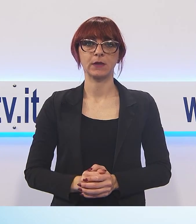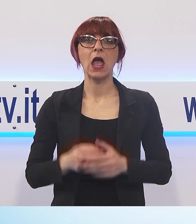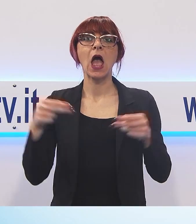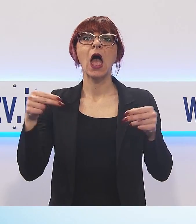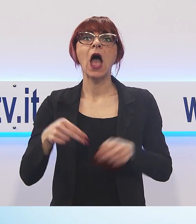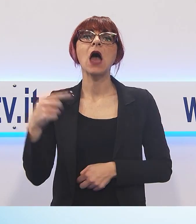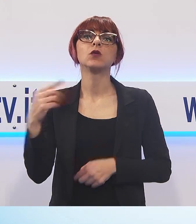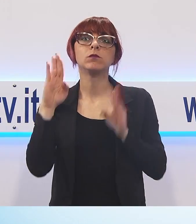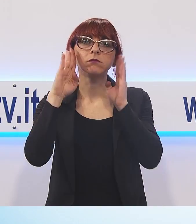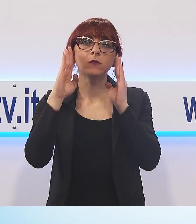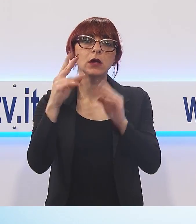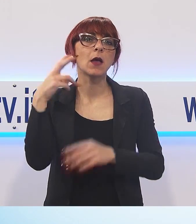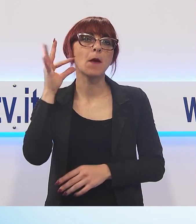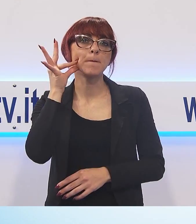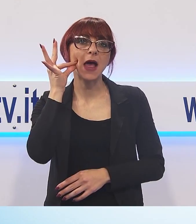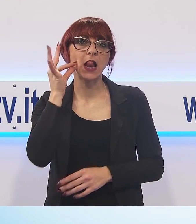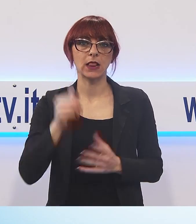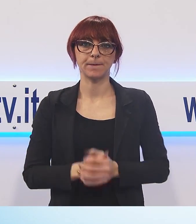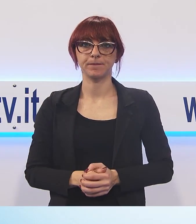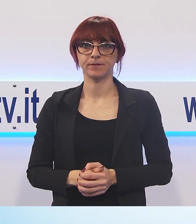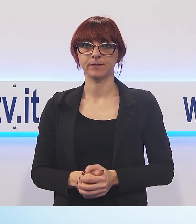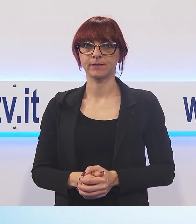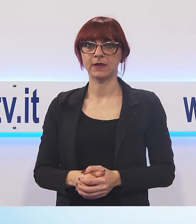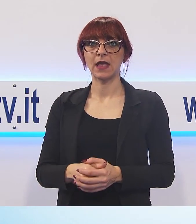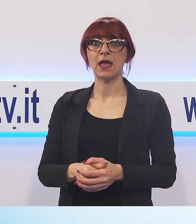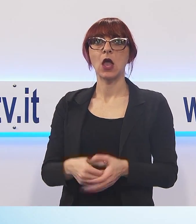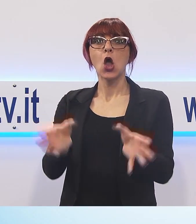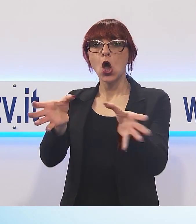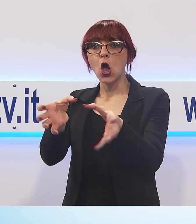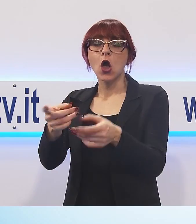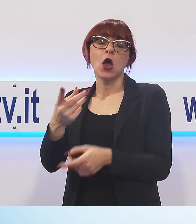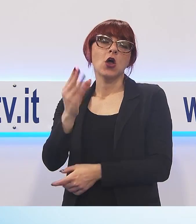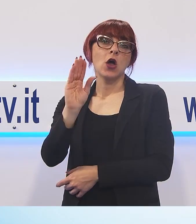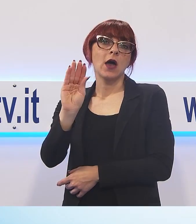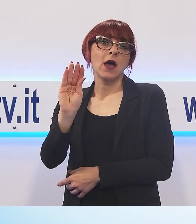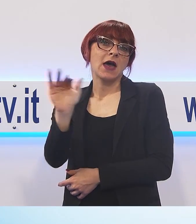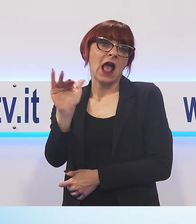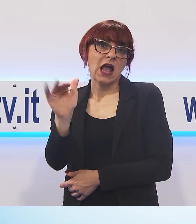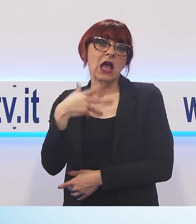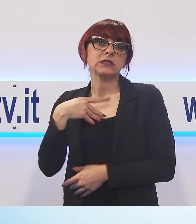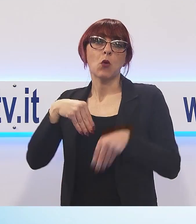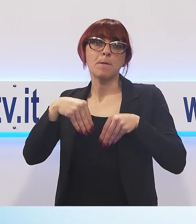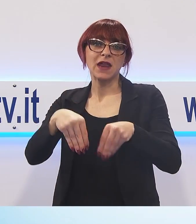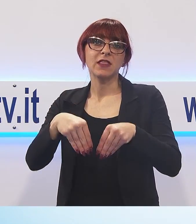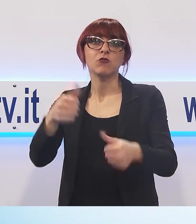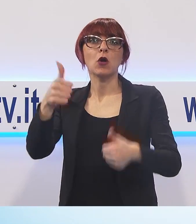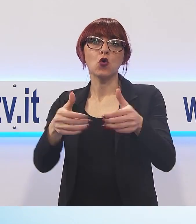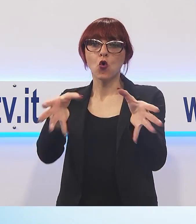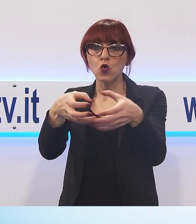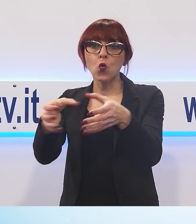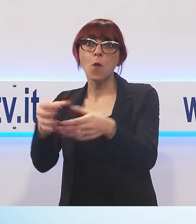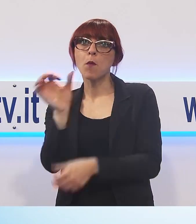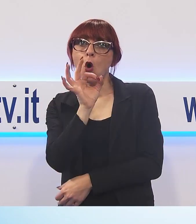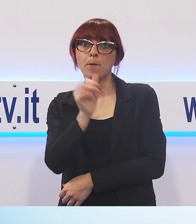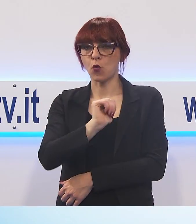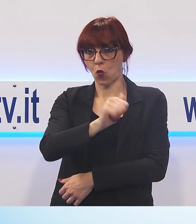avranno la possibilità in gruppo singoli di partecipare a questa sorta di concorso in cui dovranno esprimere a loro